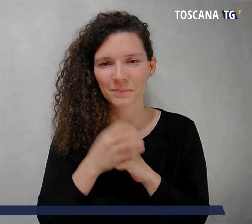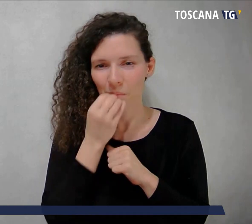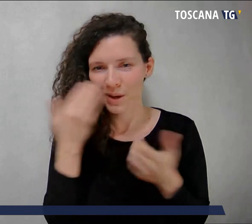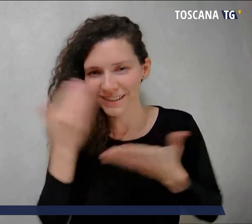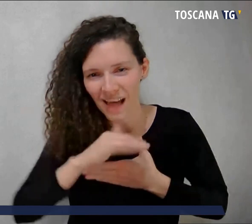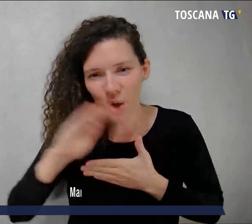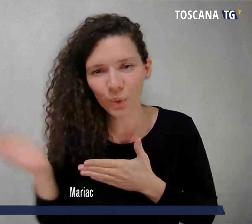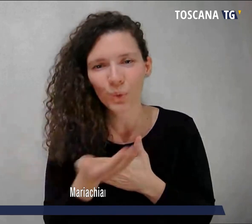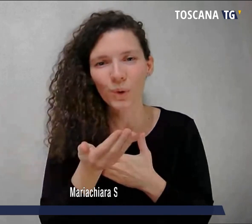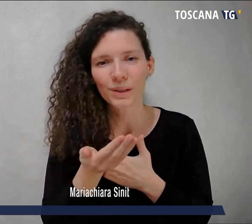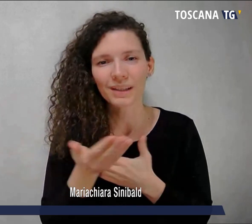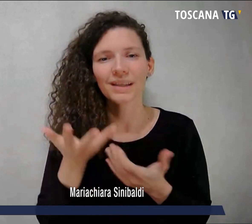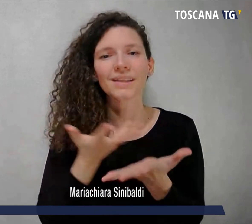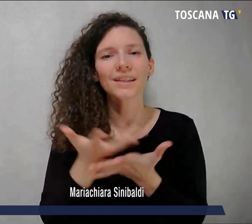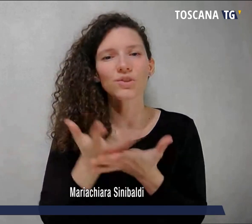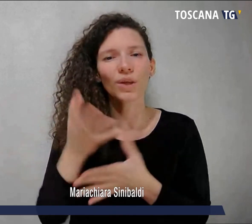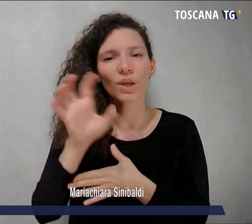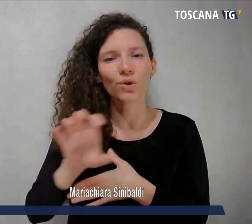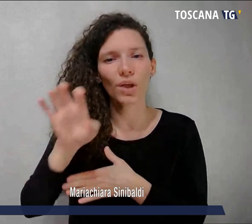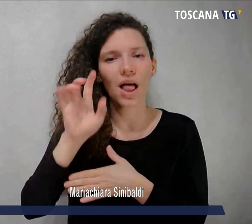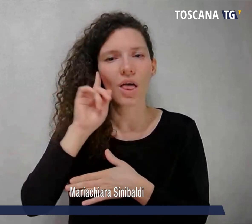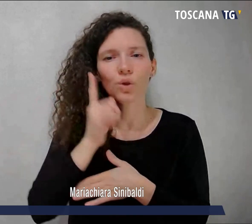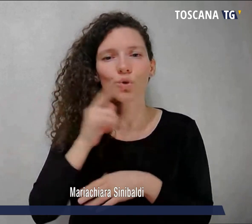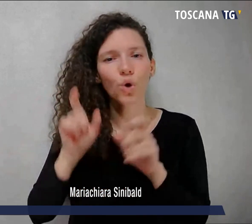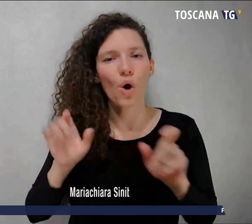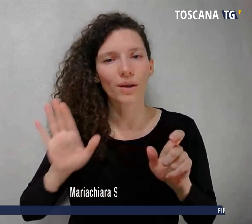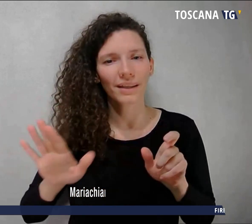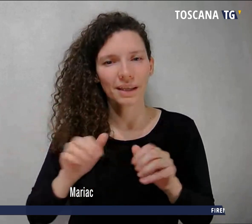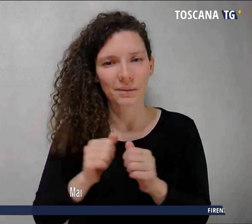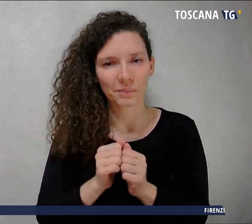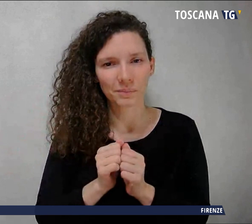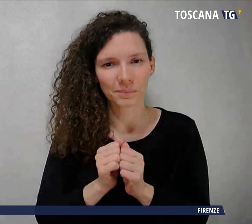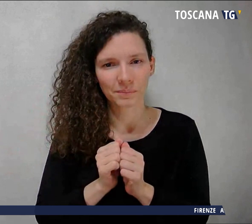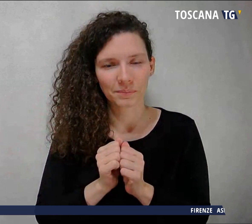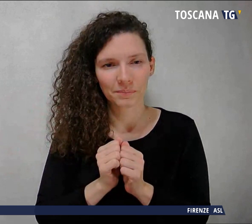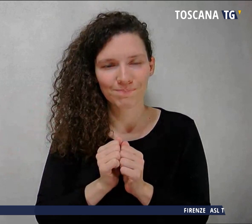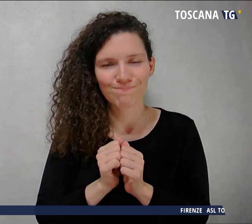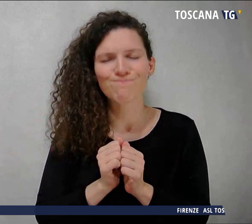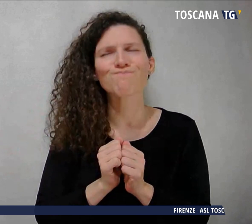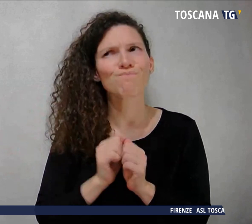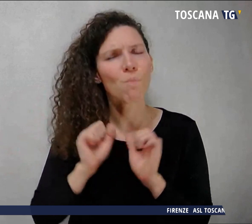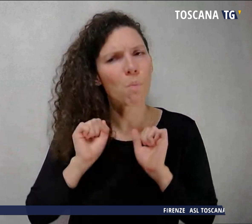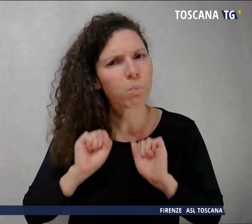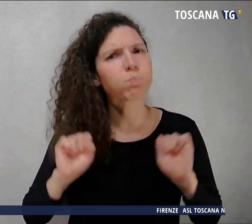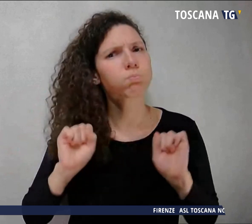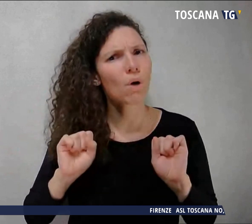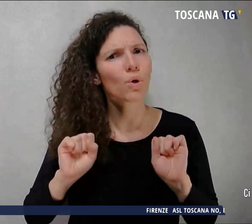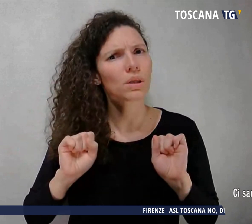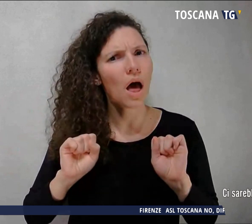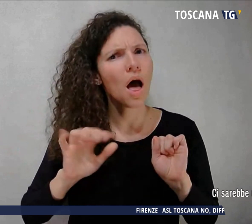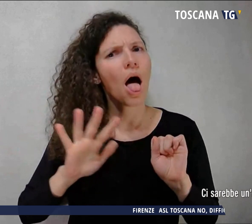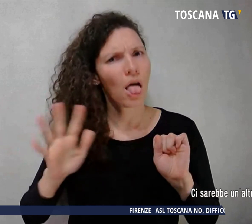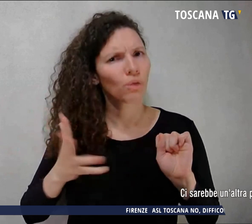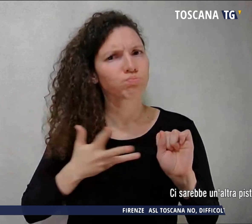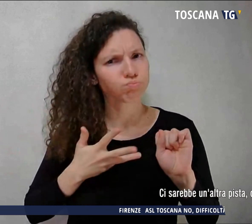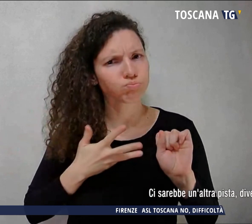dalla Tg regionale per sordi. Ci sarebbe un'altra pista diversa da quella